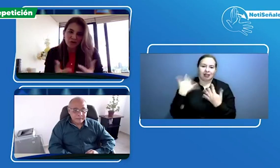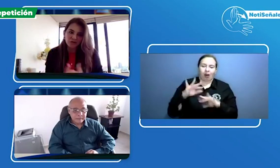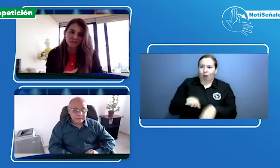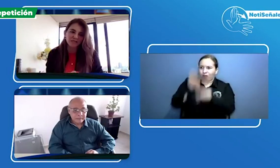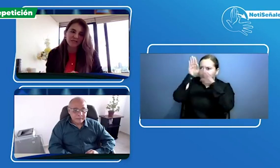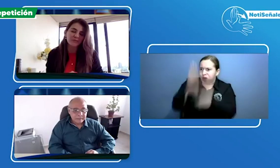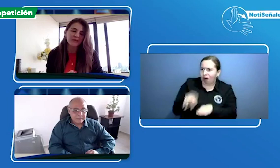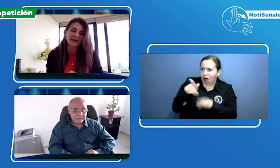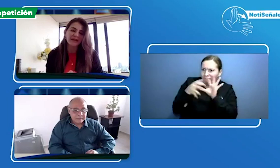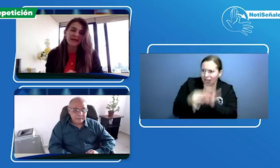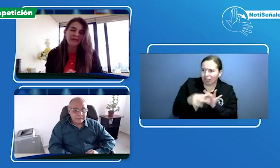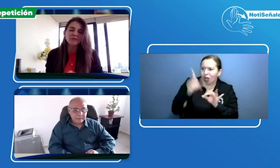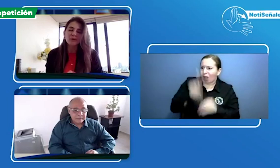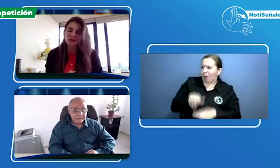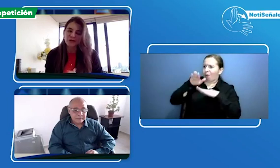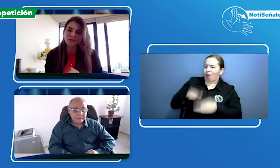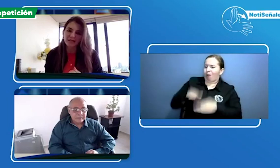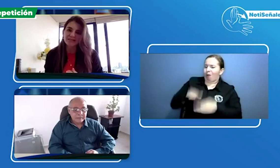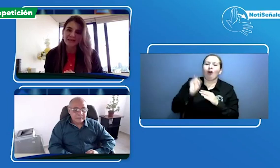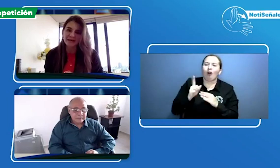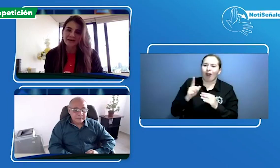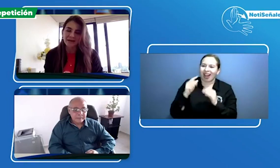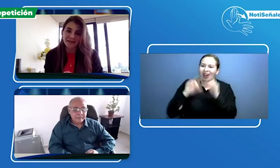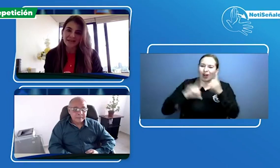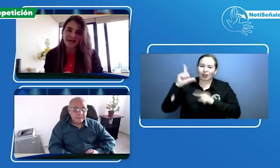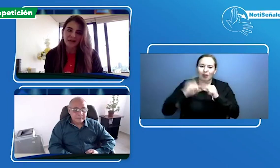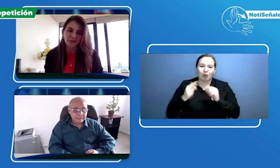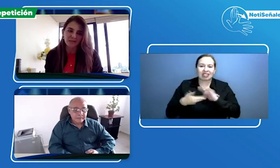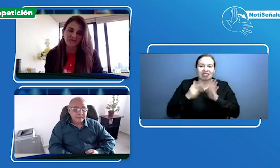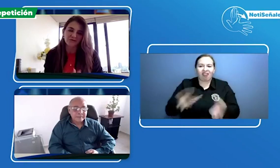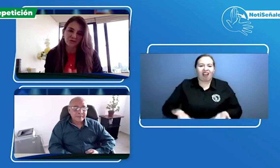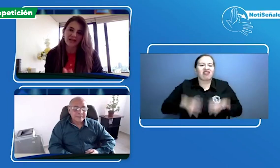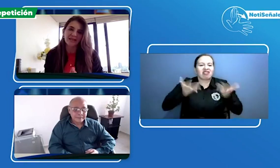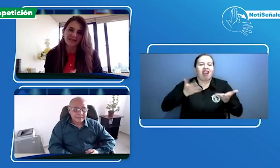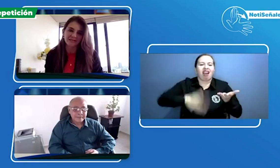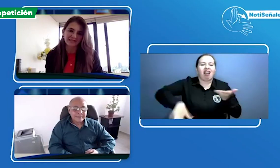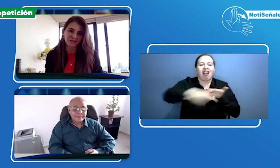a Colsubsidio porque hemos podido dar un bienestar grande a la población sorda de ese sector